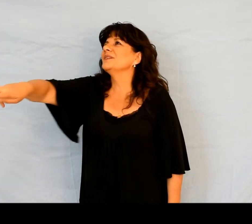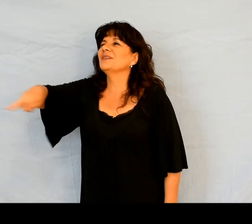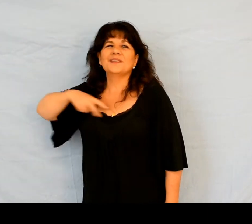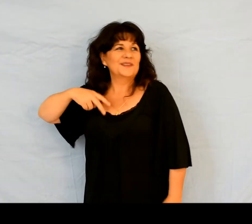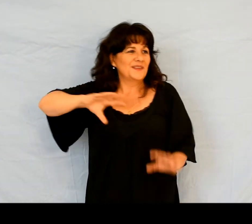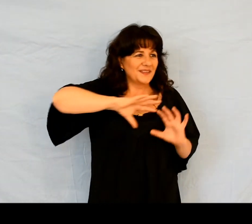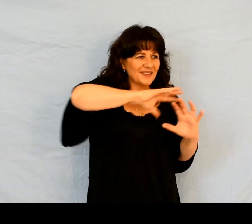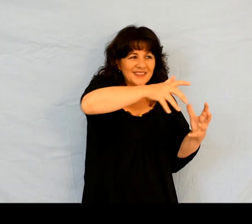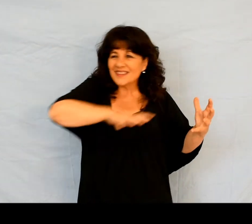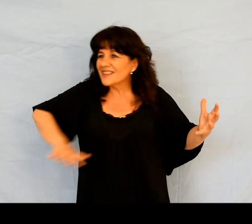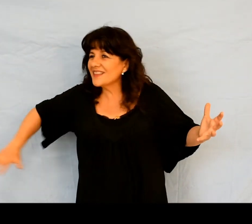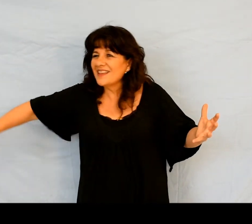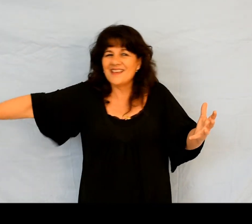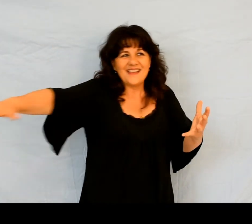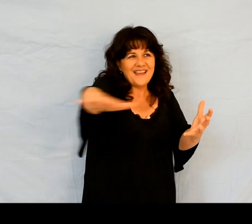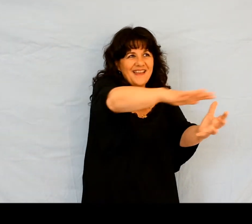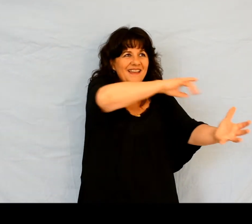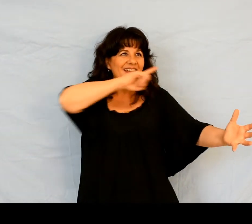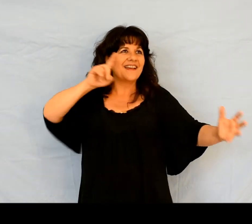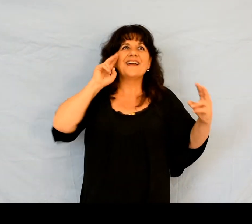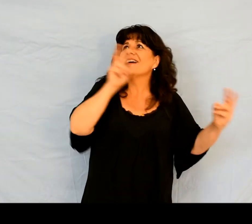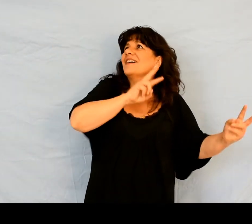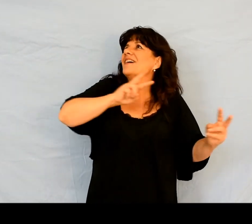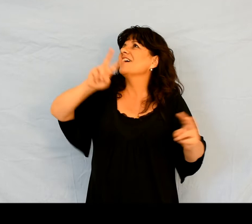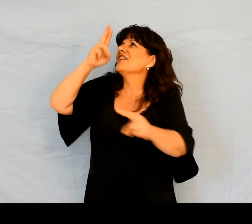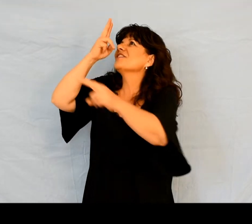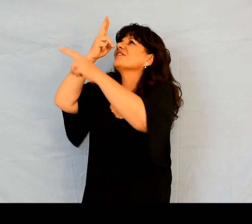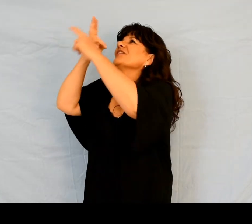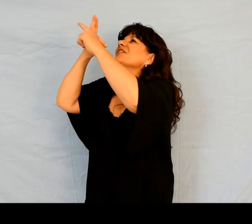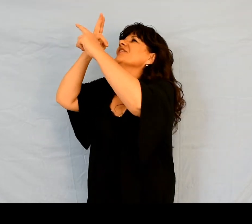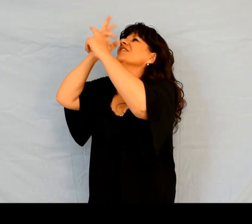grand ton nom par toute la terre.